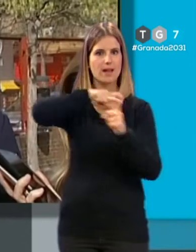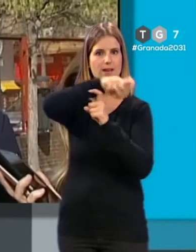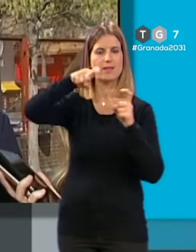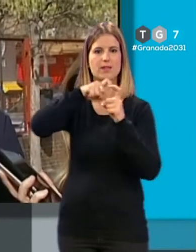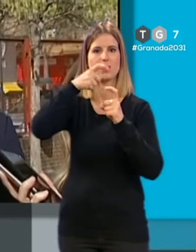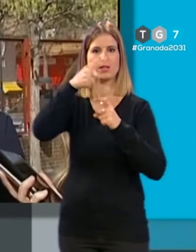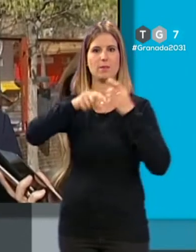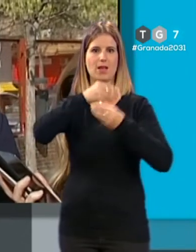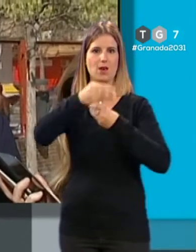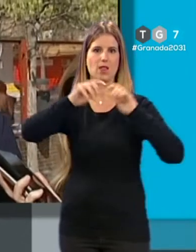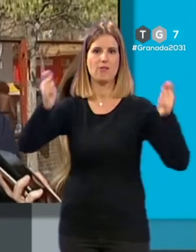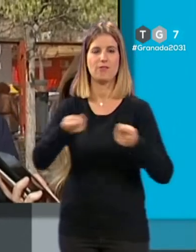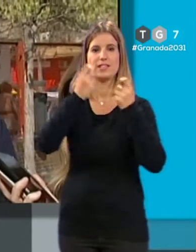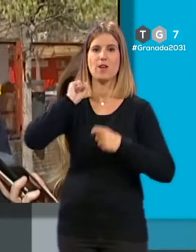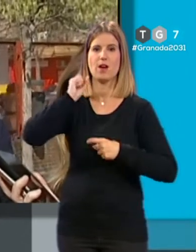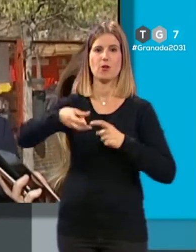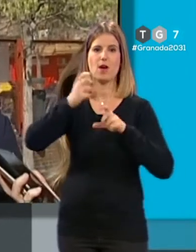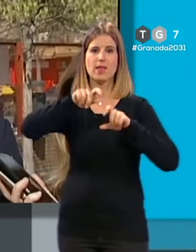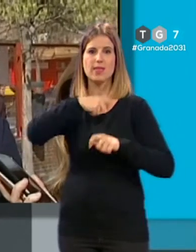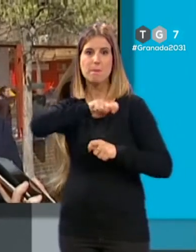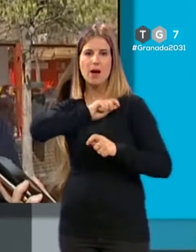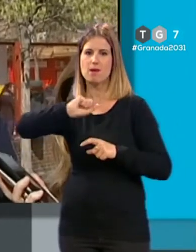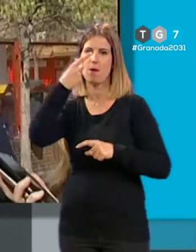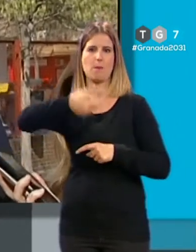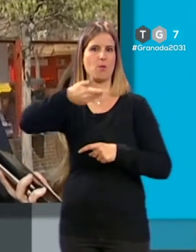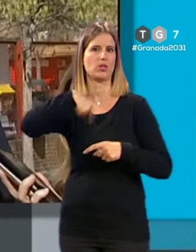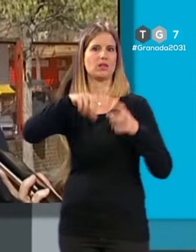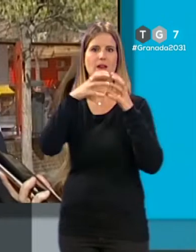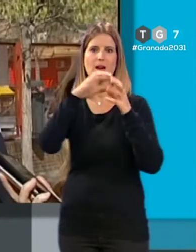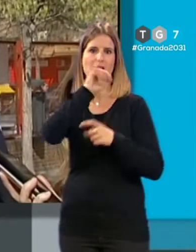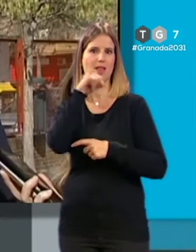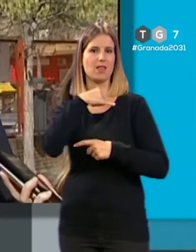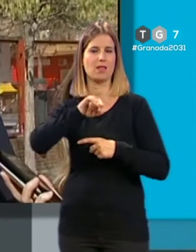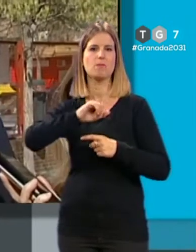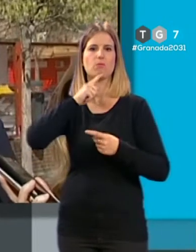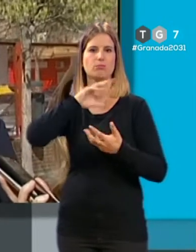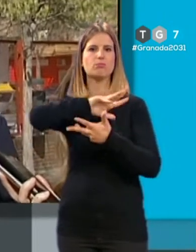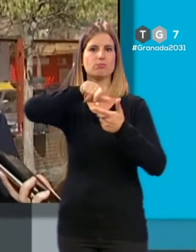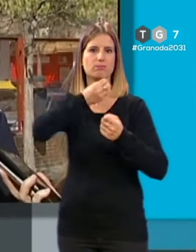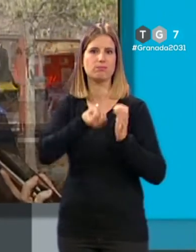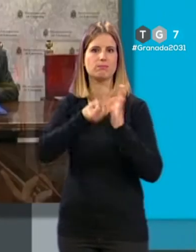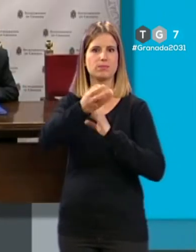también lo hace como el Festival de Rock más importante que hay en España, pues yo creo que puede ser también una noticia importante.